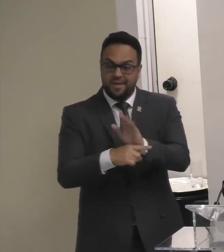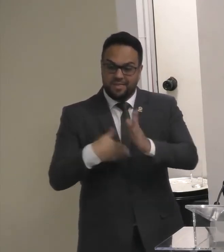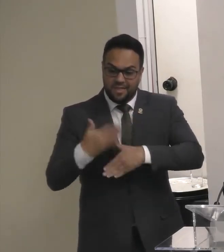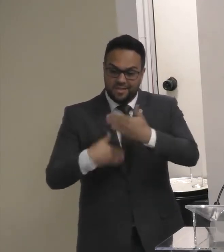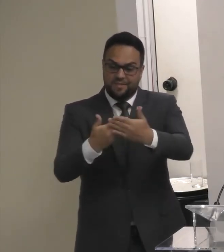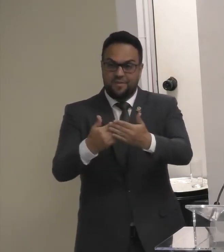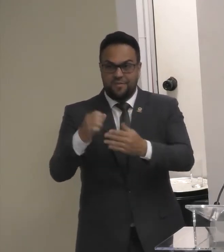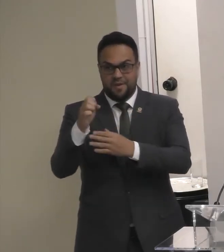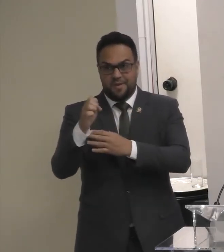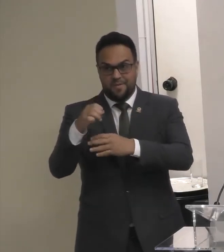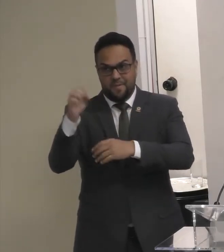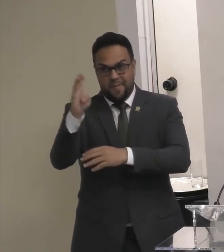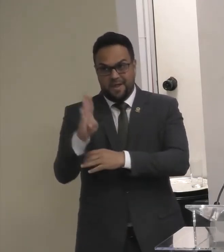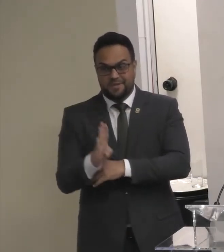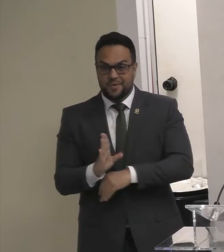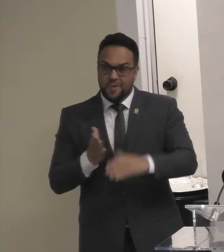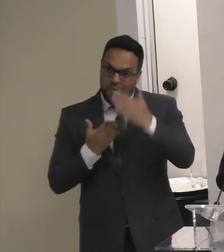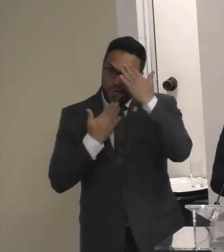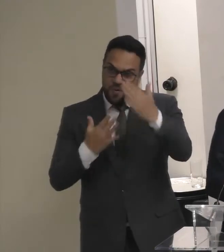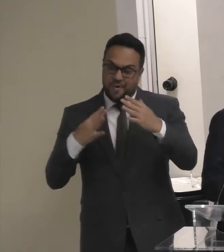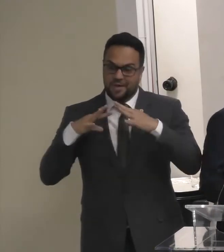país Muito obrigado A todos